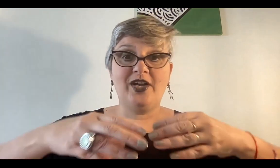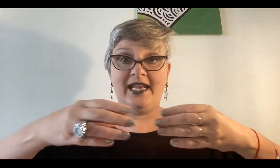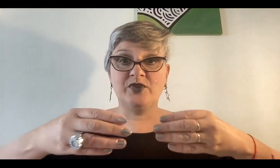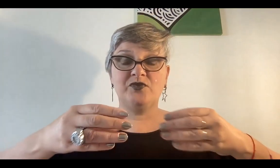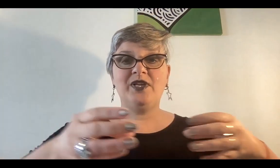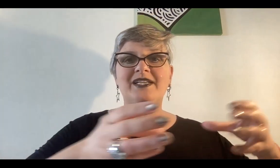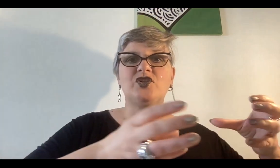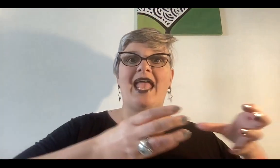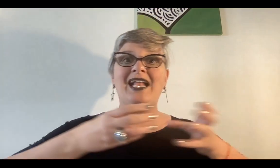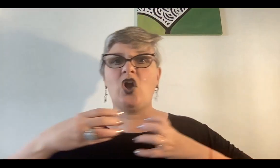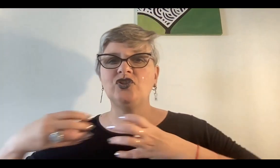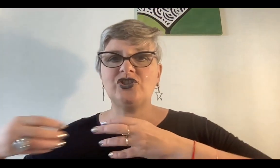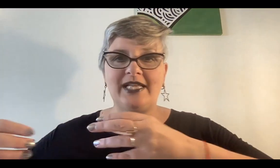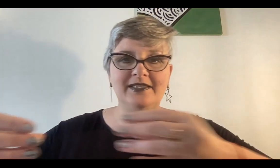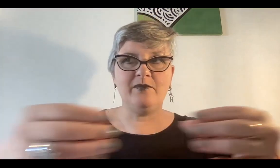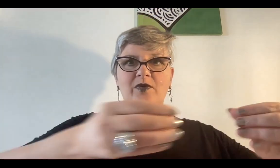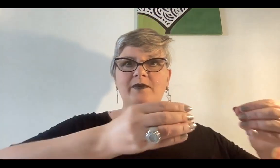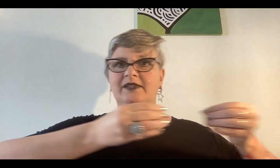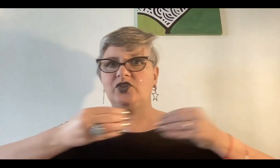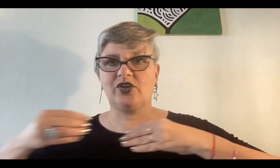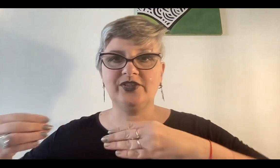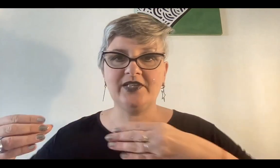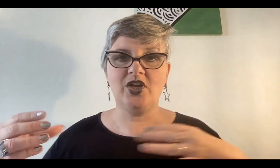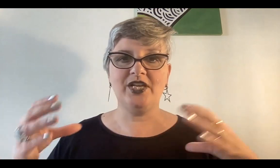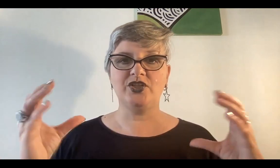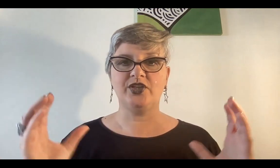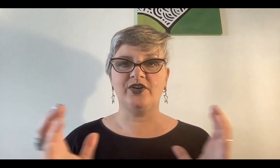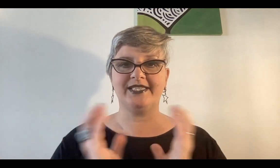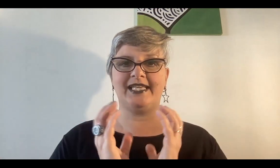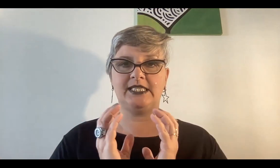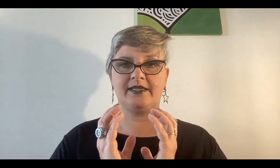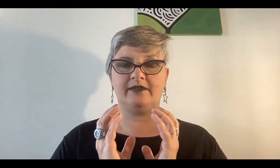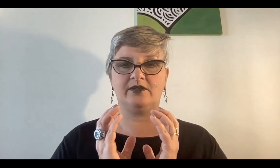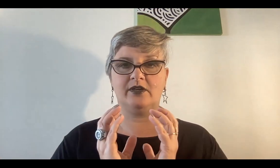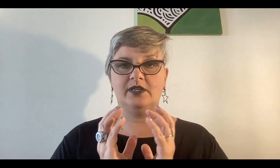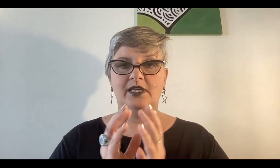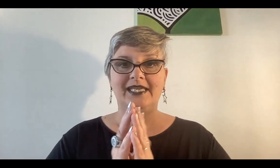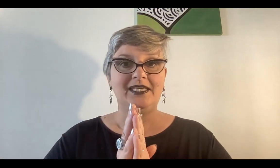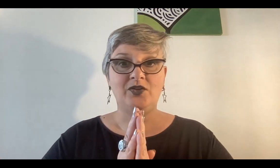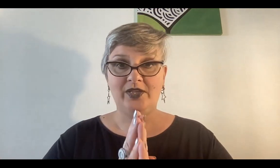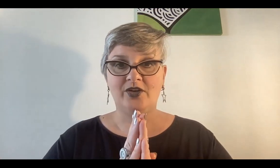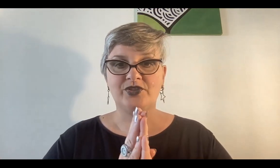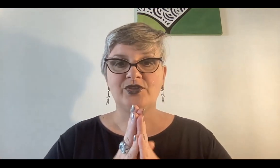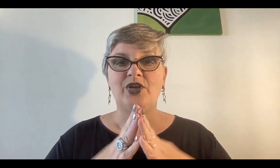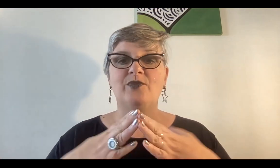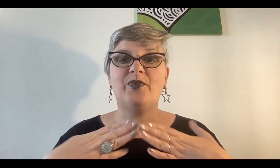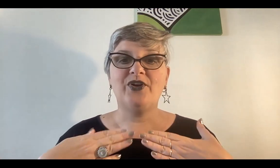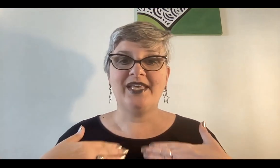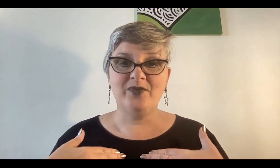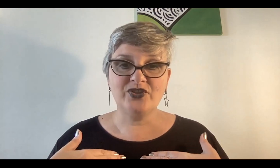creamos un universo en constante movimiento, rotación, y yo tengo que ser el centro. Y no es Dios, porque vos